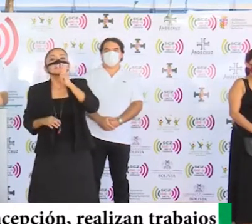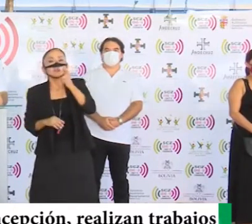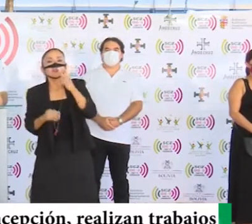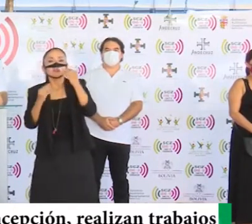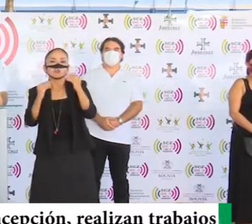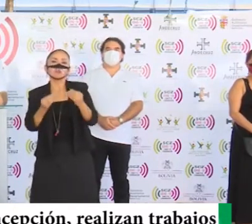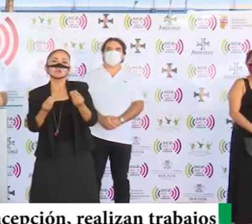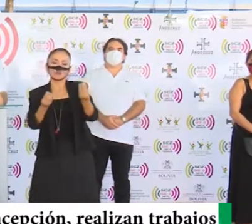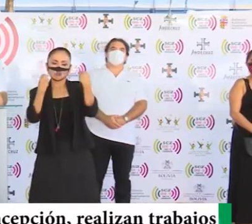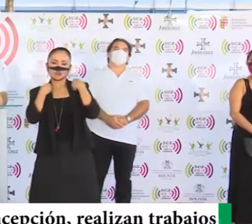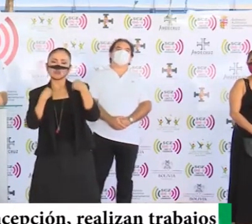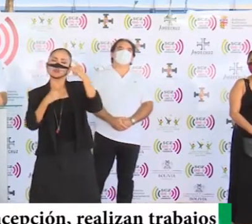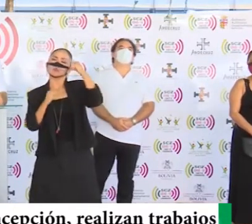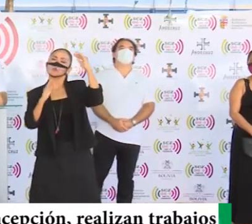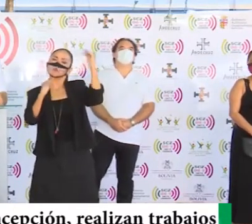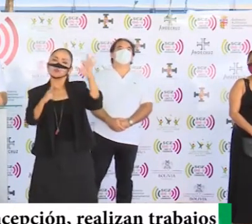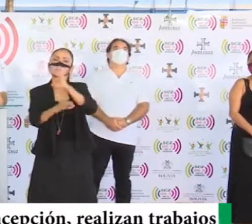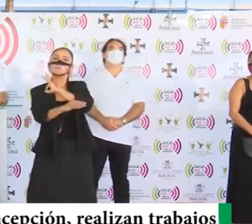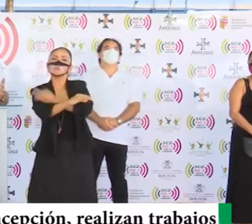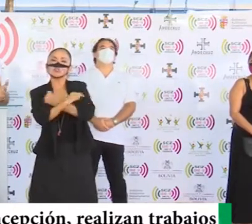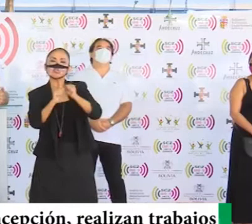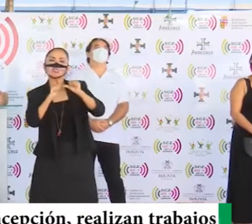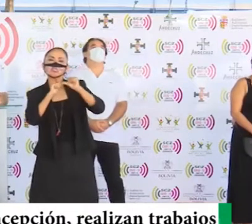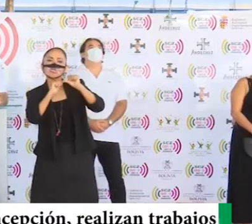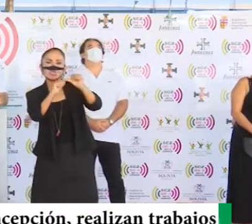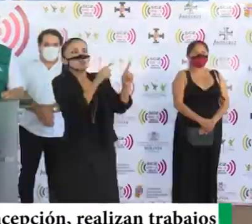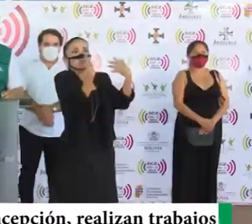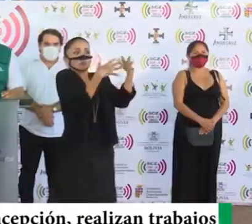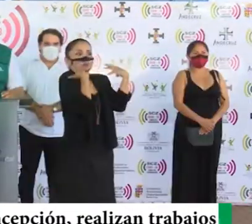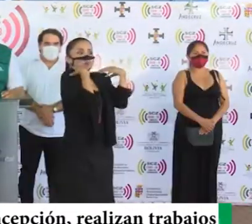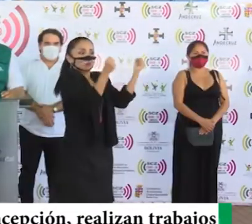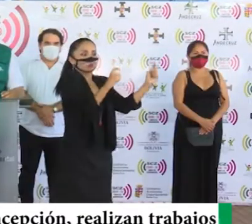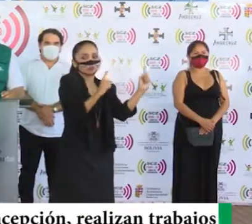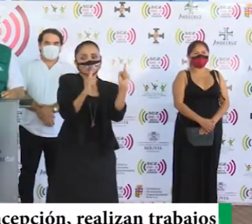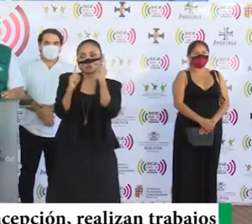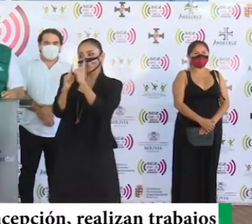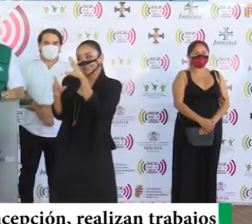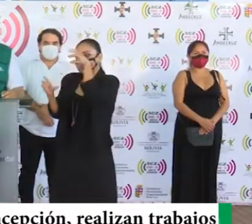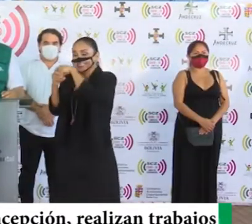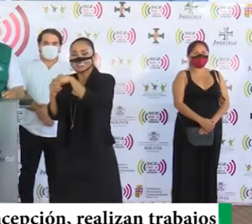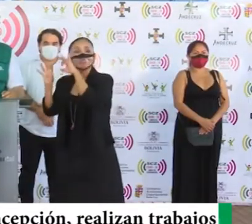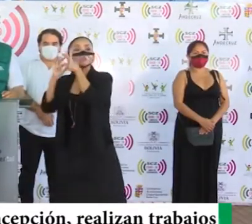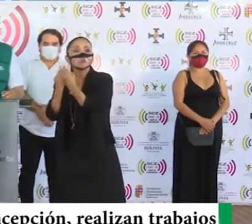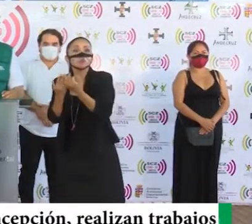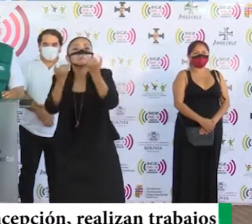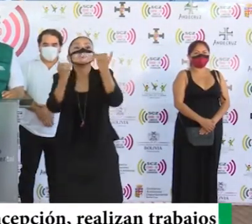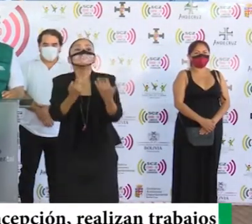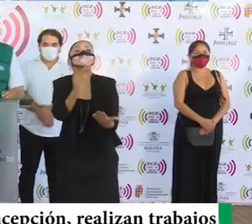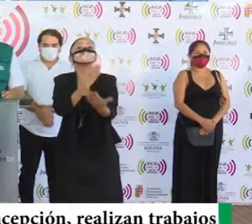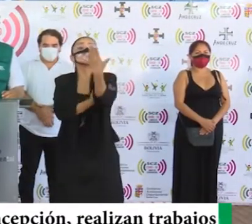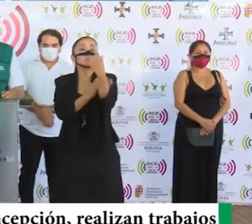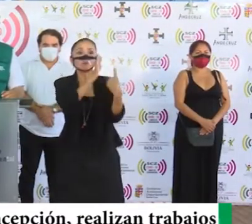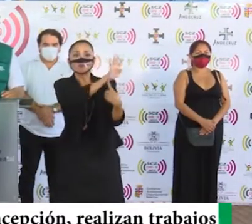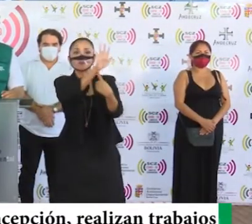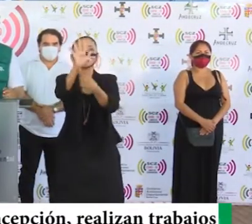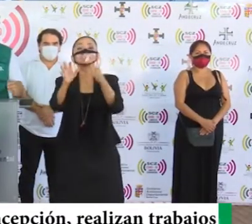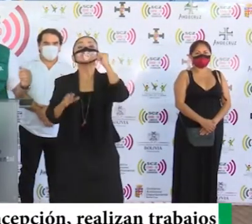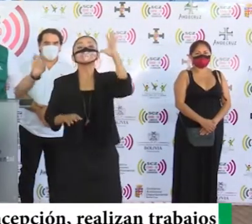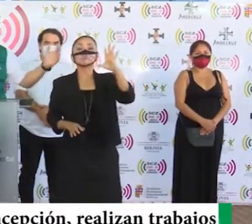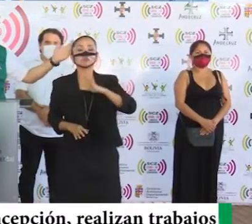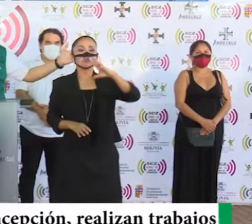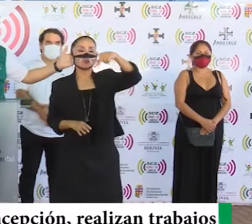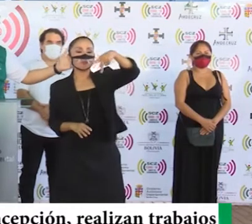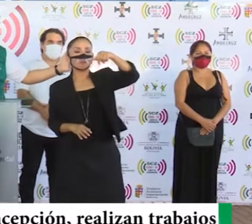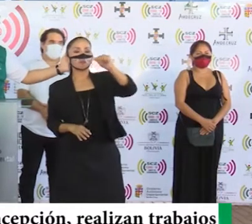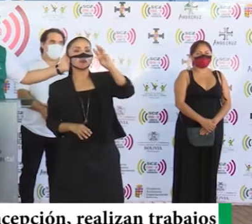nos da esperanza y fuerza para seguir avanzando con todo el equipo del COER. Tengo esta mañana para presentarles a la señora Pamela